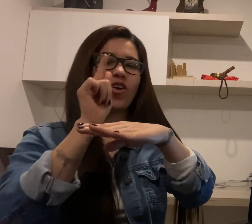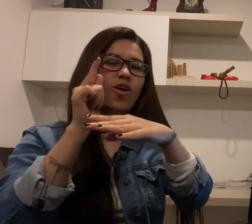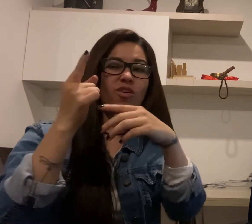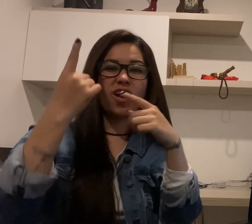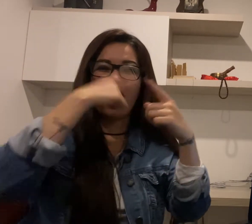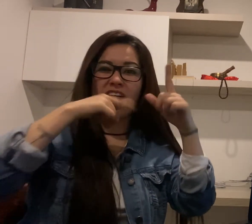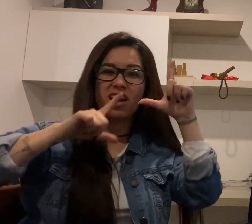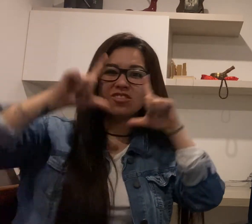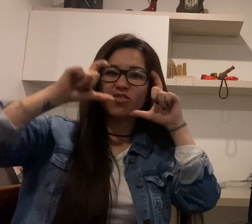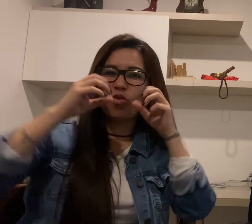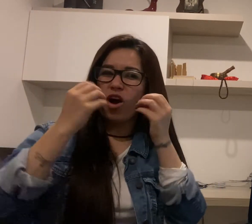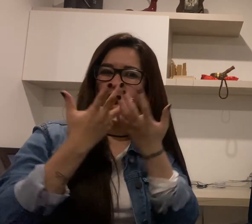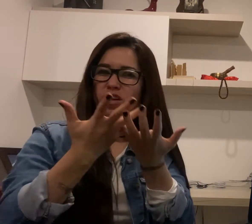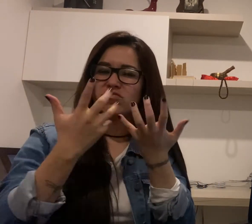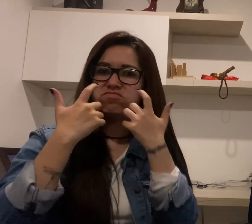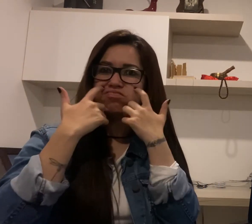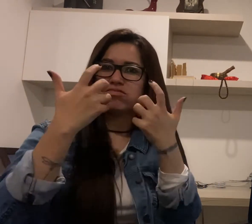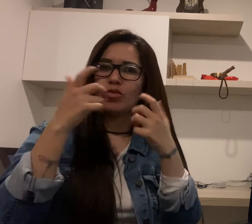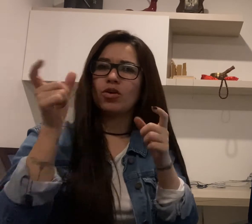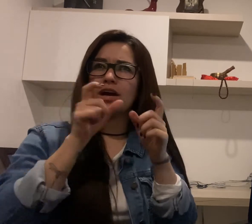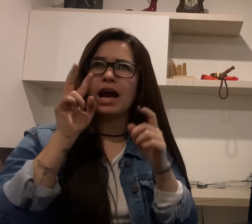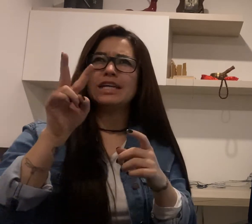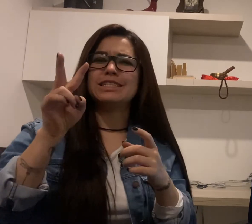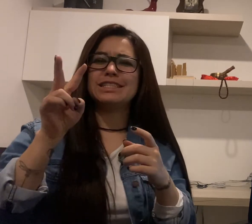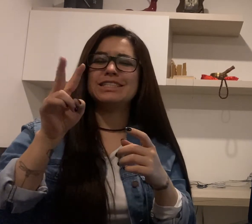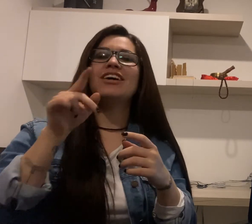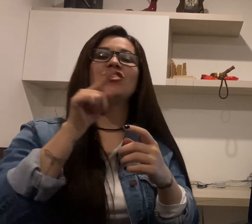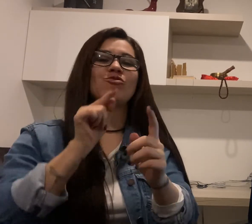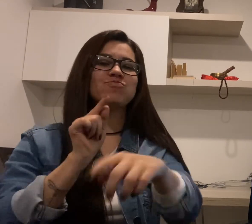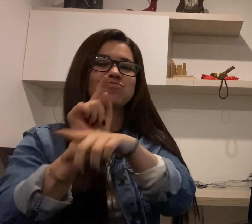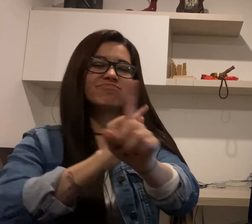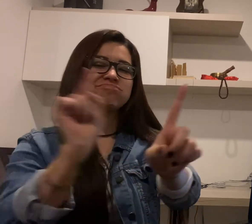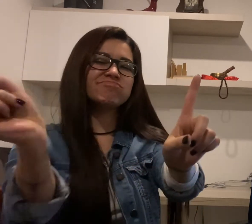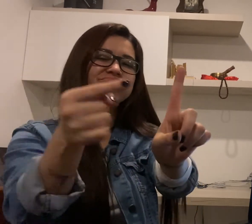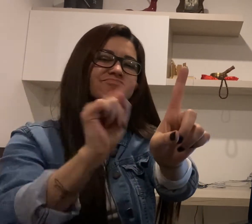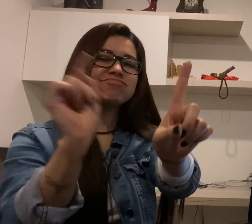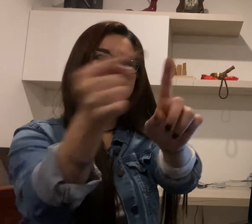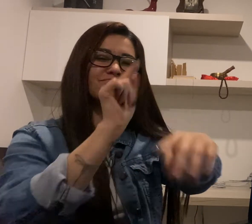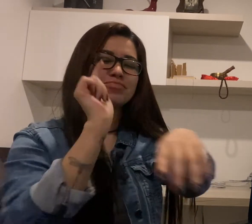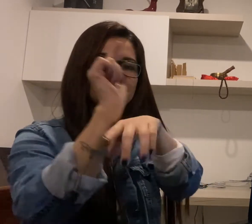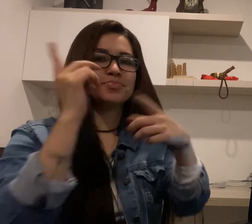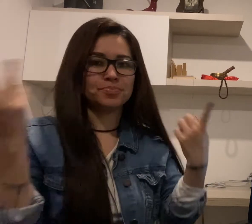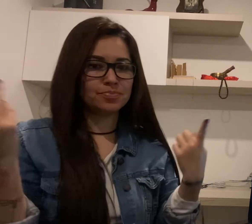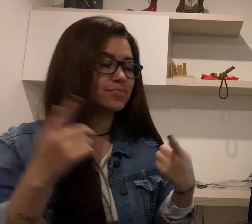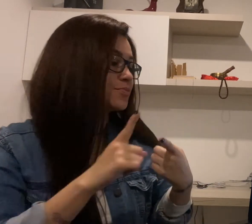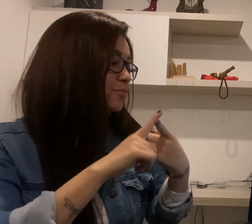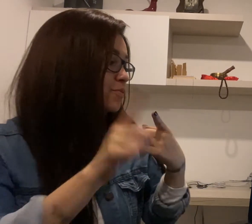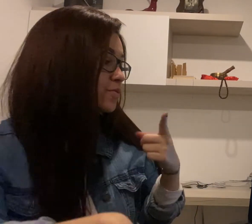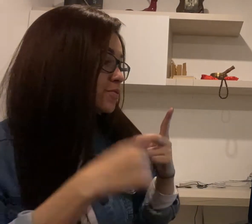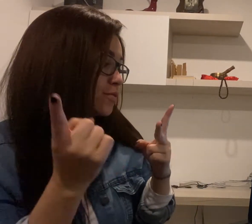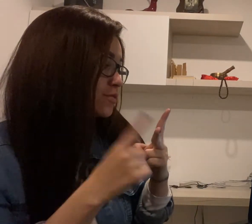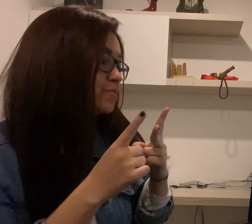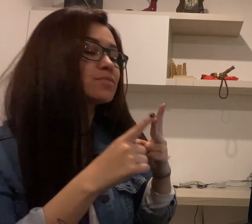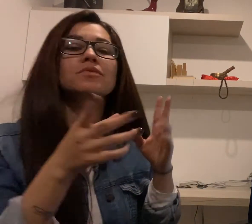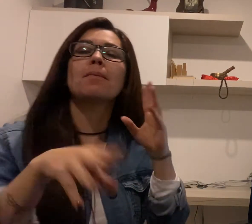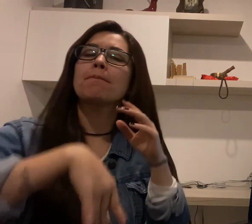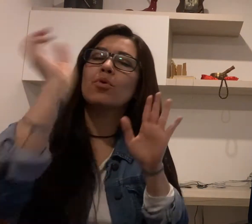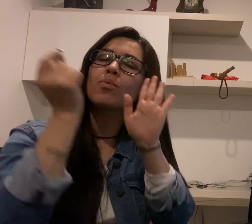pueblo, a lo popular. Sus obras se caracterizaron por la ironía, porque además